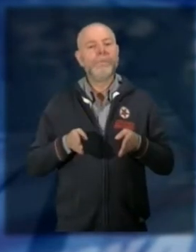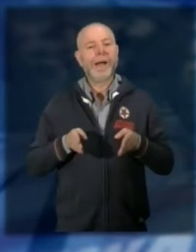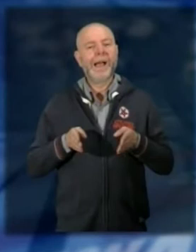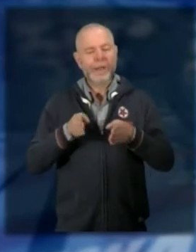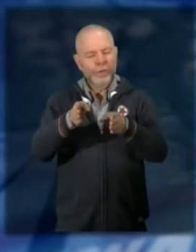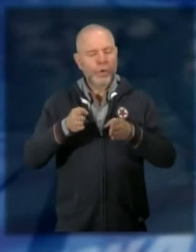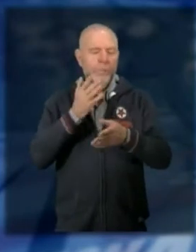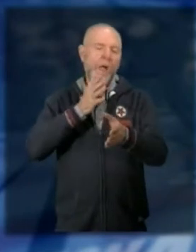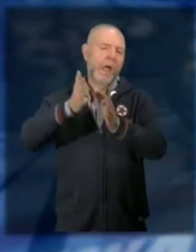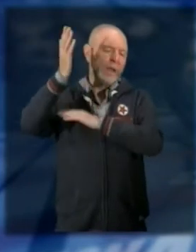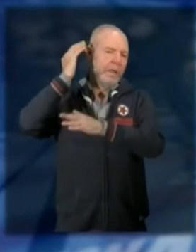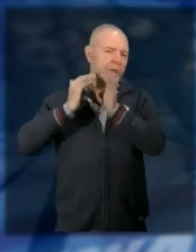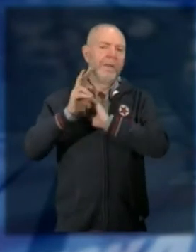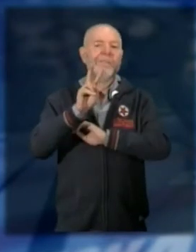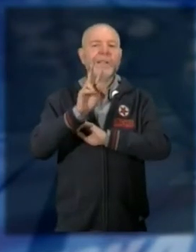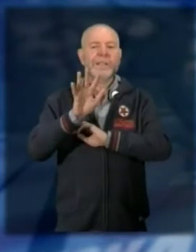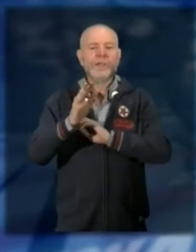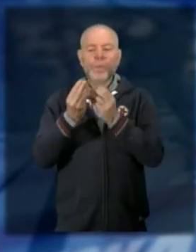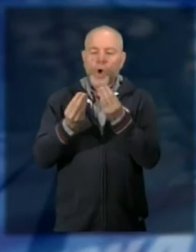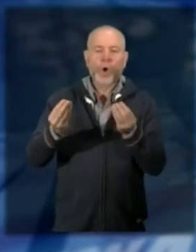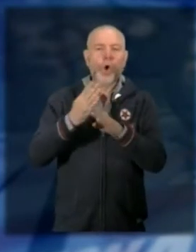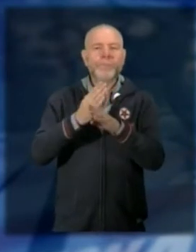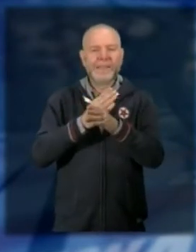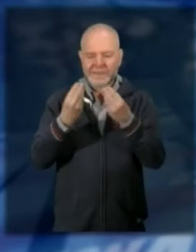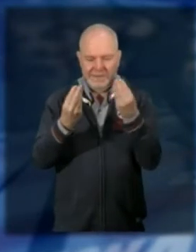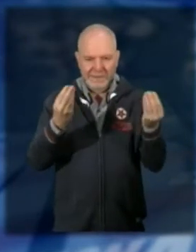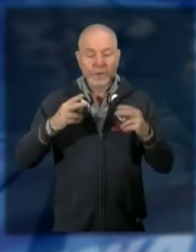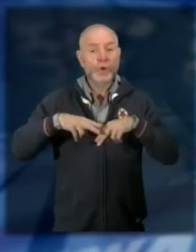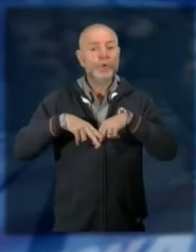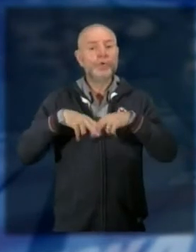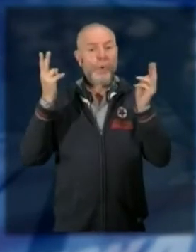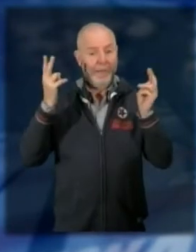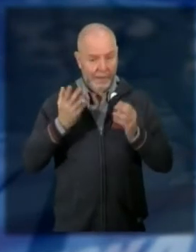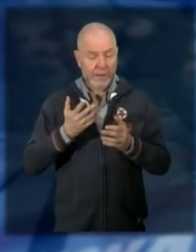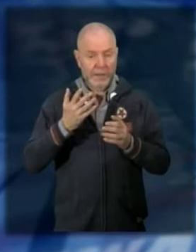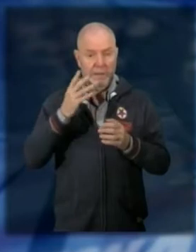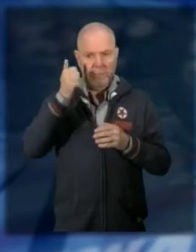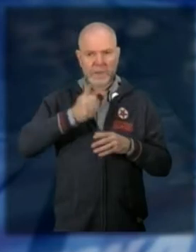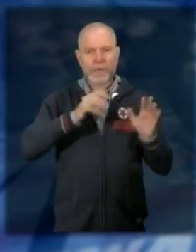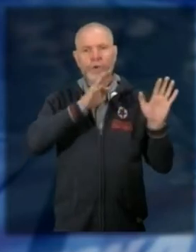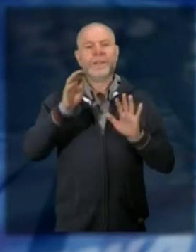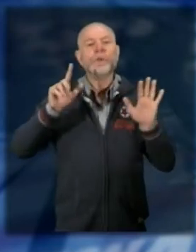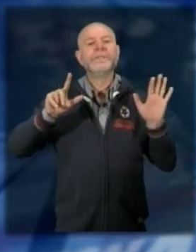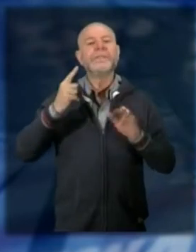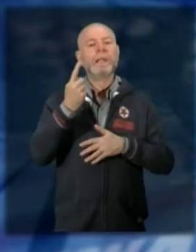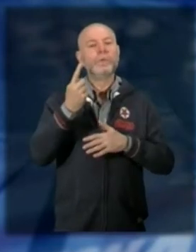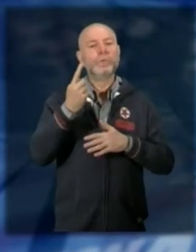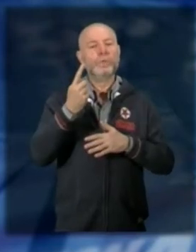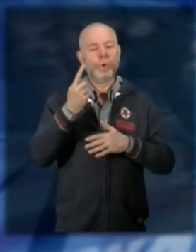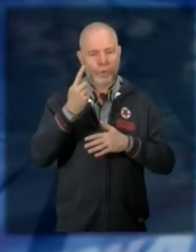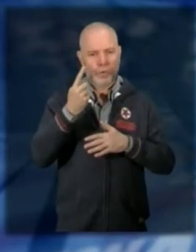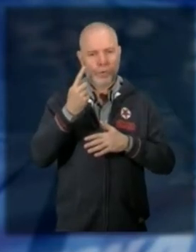funerario composto da circa 25 manufatti scoperti fortuitamente e recuperati nel 1971 durante la